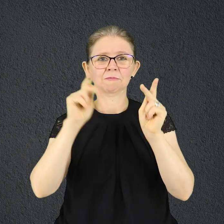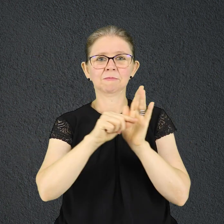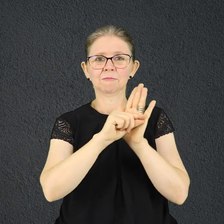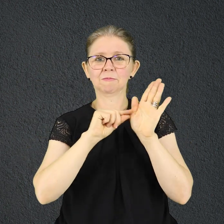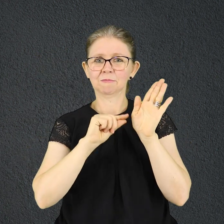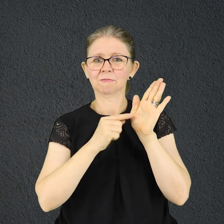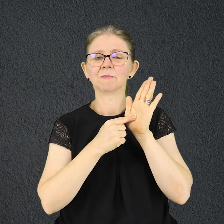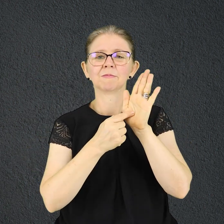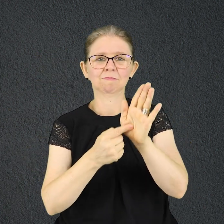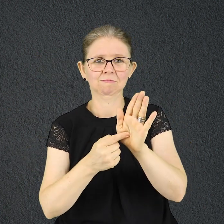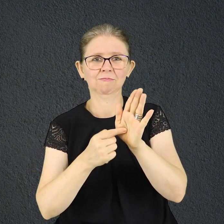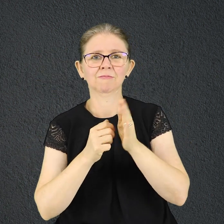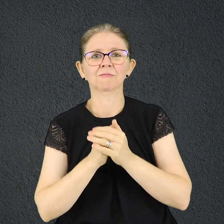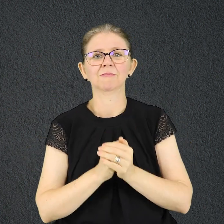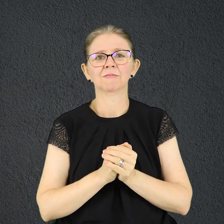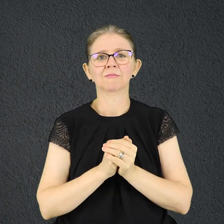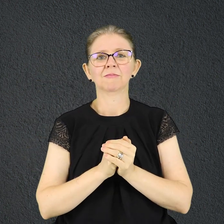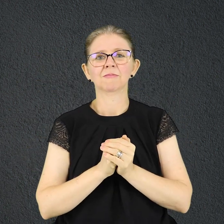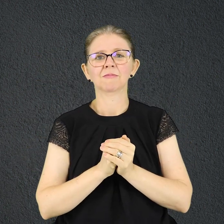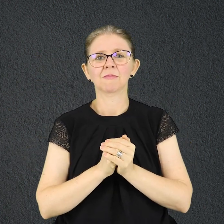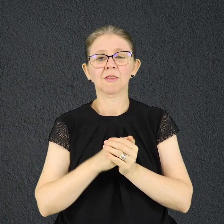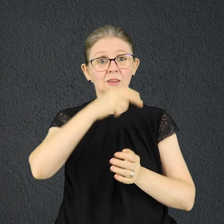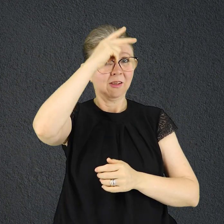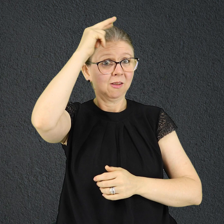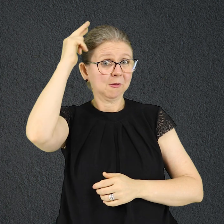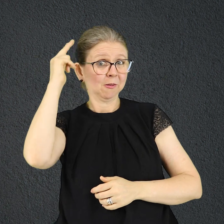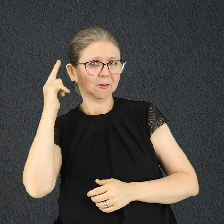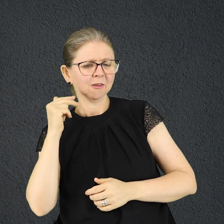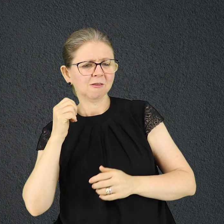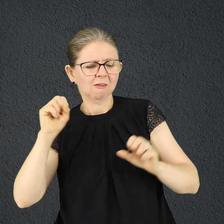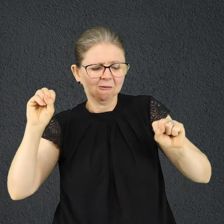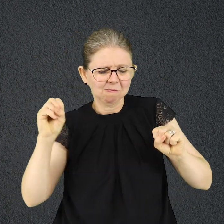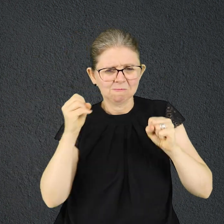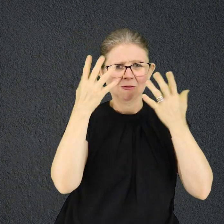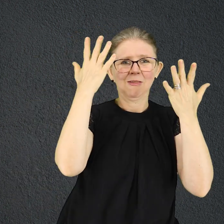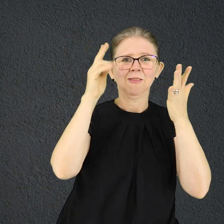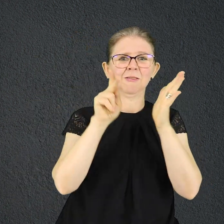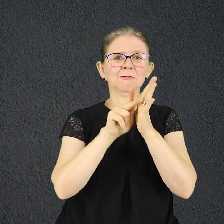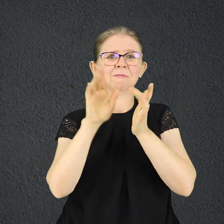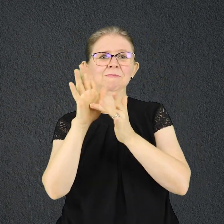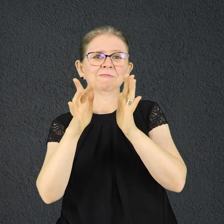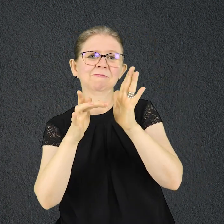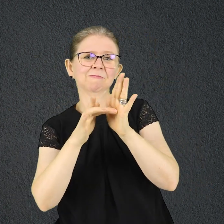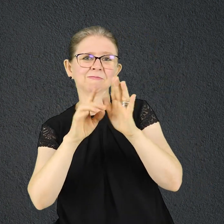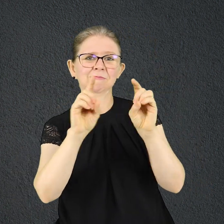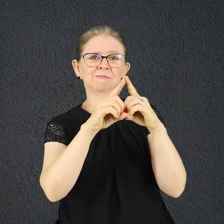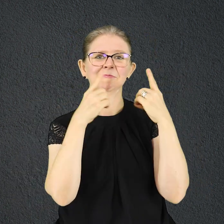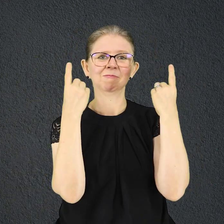Neste Natal, celebre a Jesus. Você ouviu Presente Diário. O